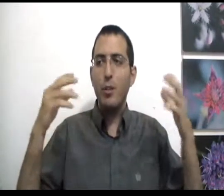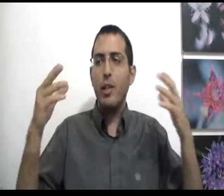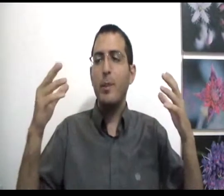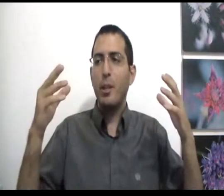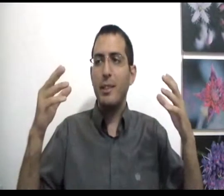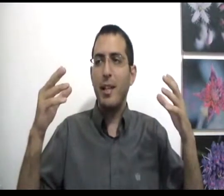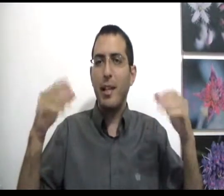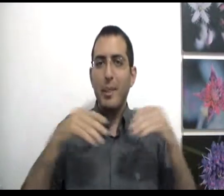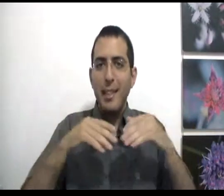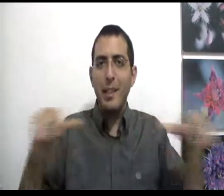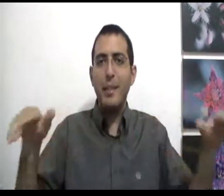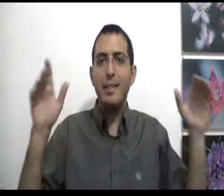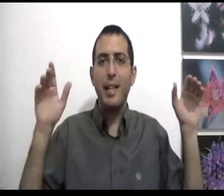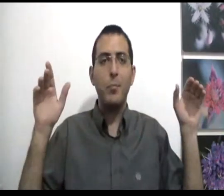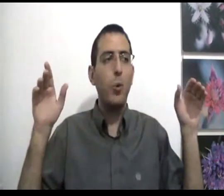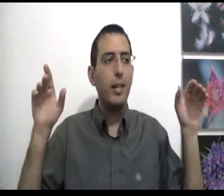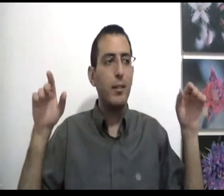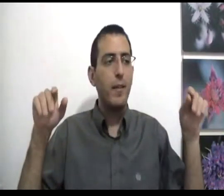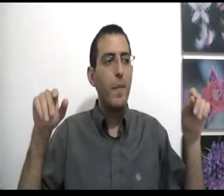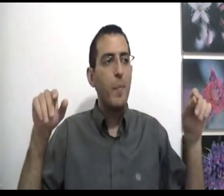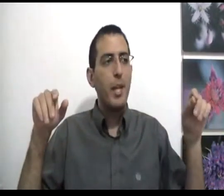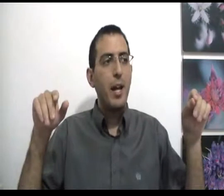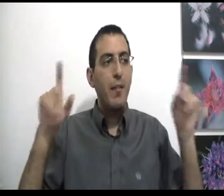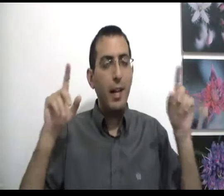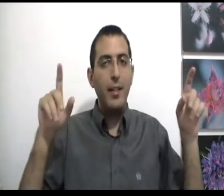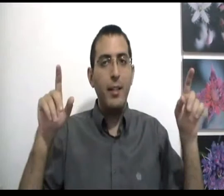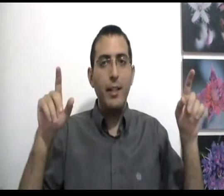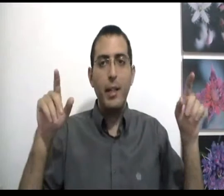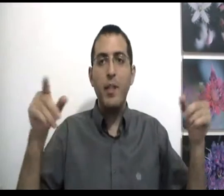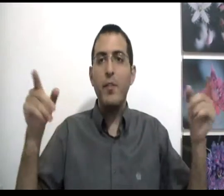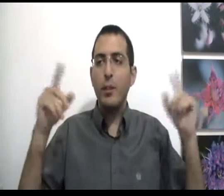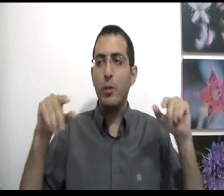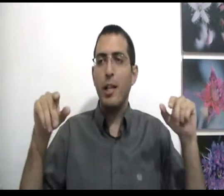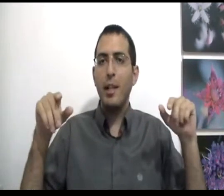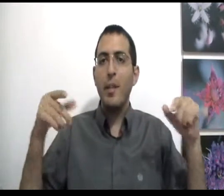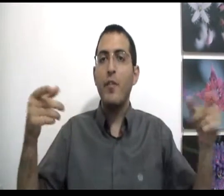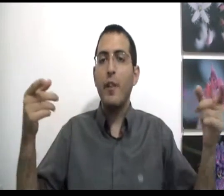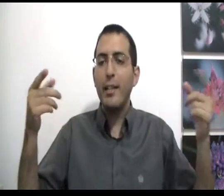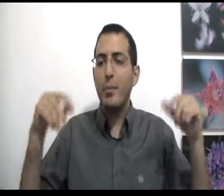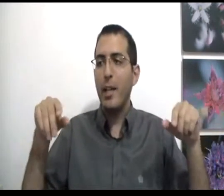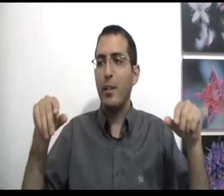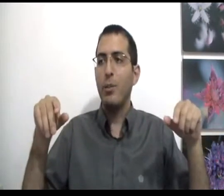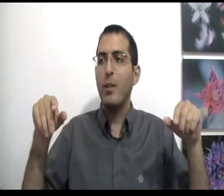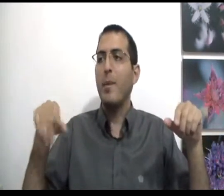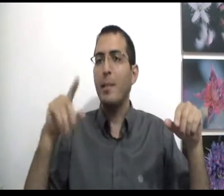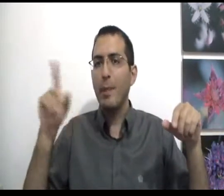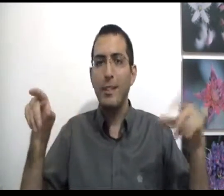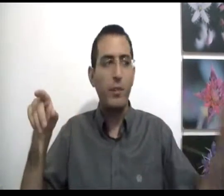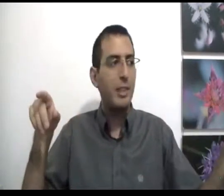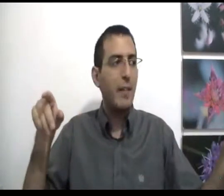יותר מאשר משחק, כי מצד האמת זה אחד מוחלט אבל אם הנפרדות של האדם היא נפרדת מהאחדות אין אם אדם אומר זה טוב וזה רב,